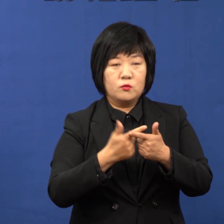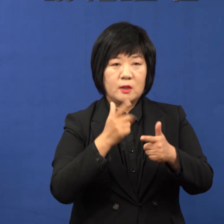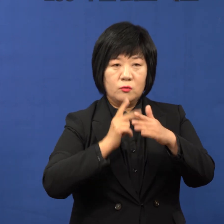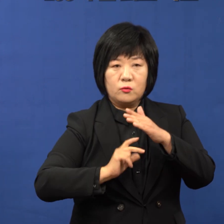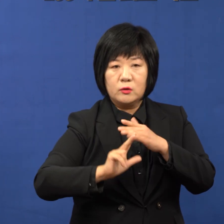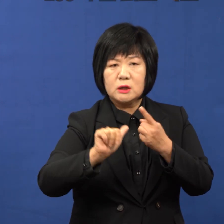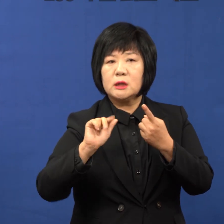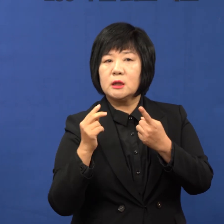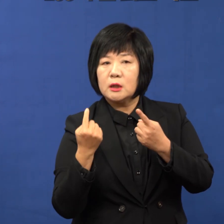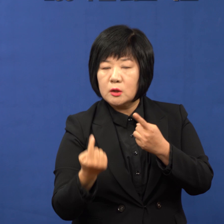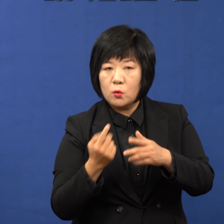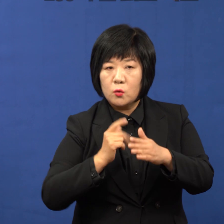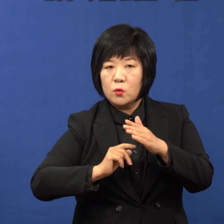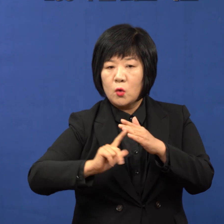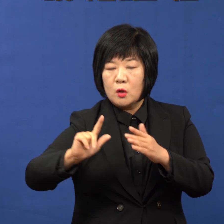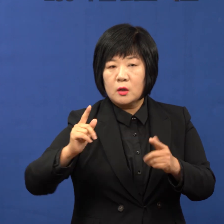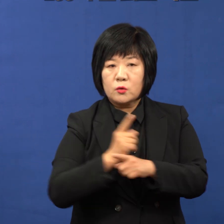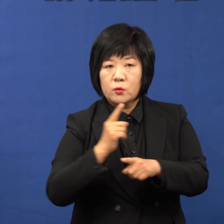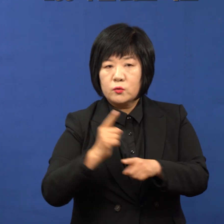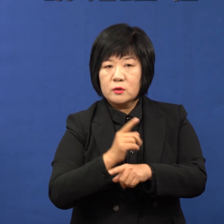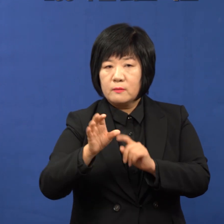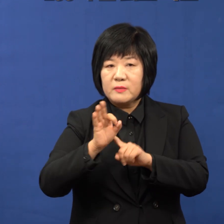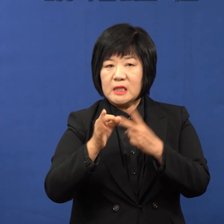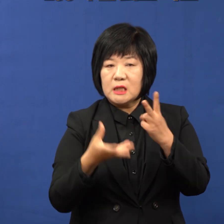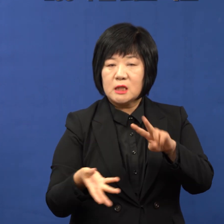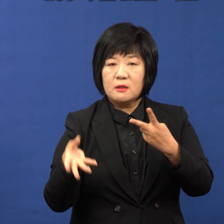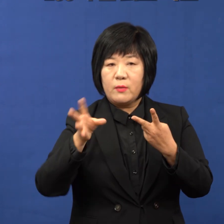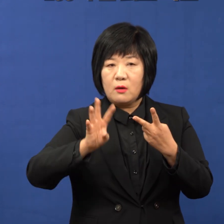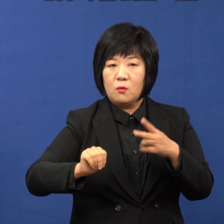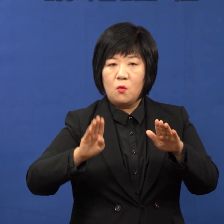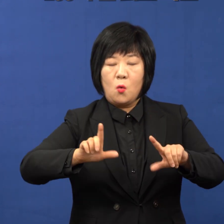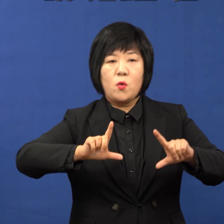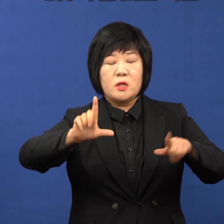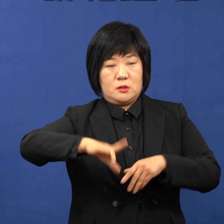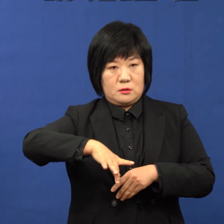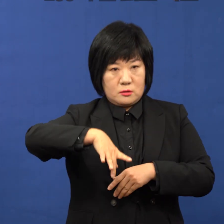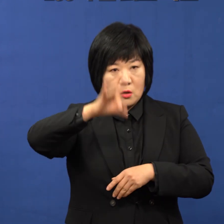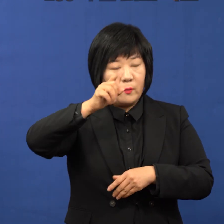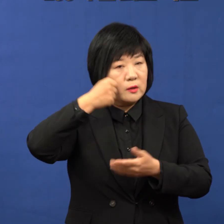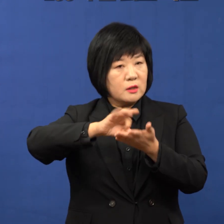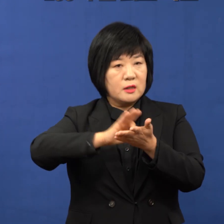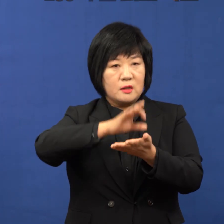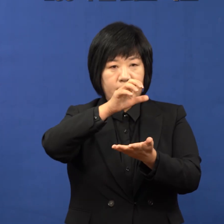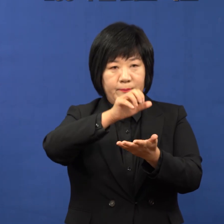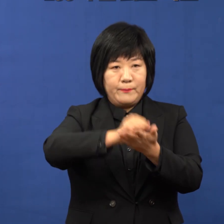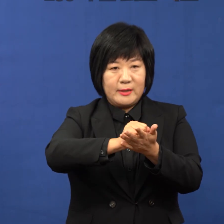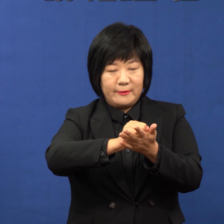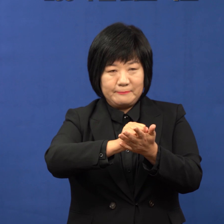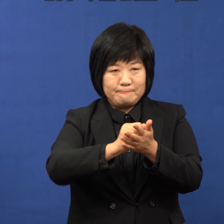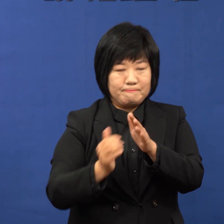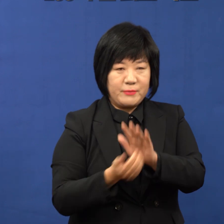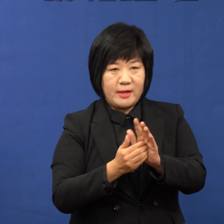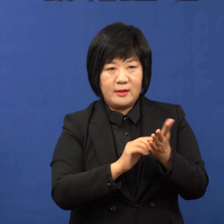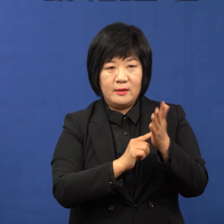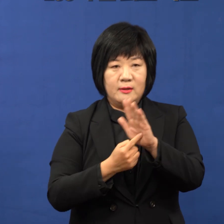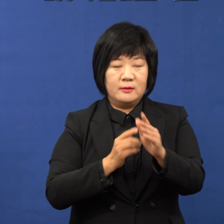도시철도 1호선 전동차 교체비 200억 원도 올해 처음으로 예산에 반영되는 쾌거를 이루어서